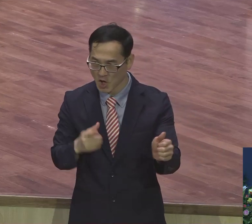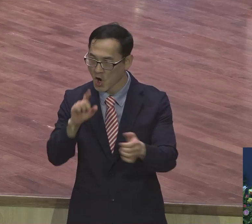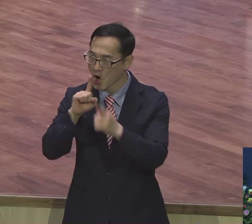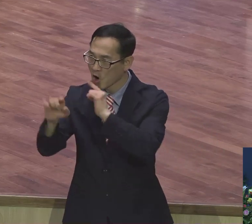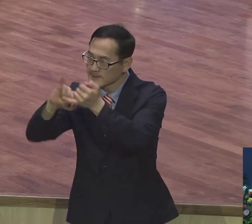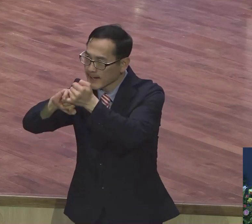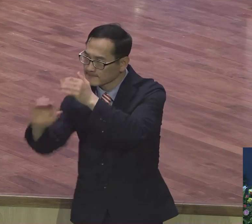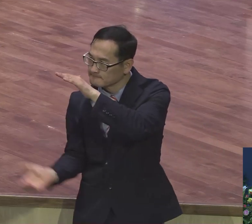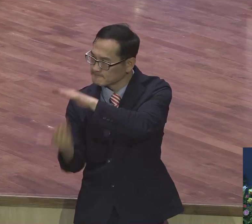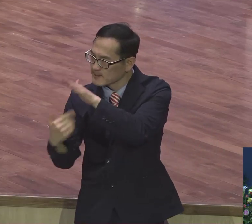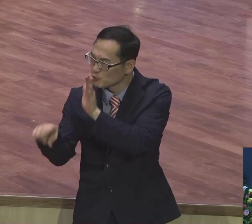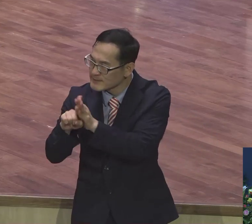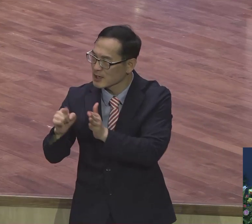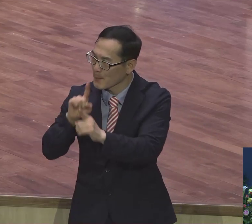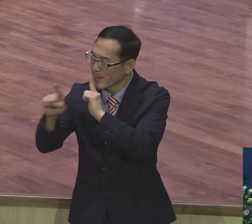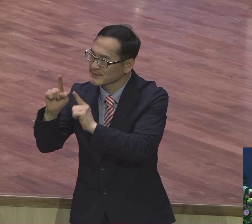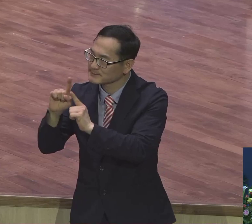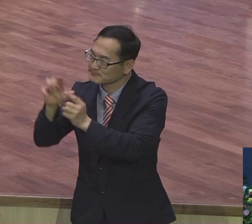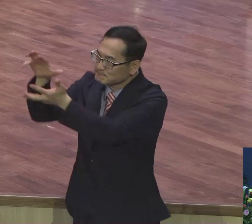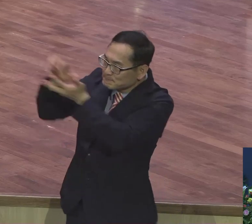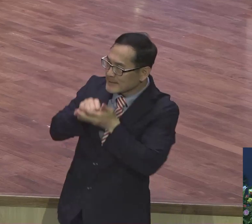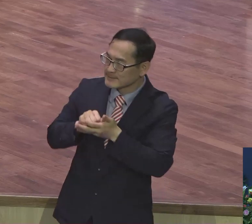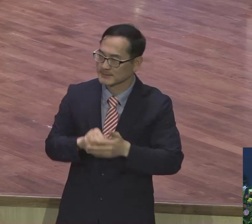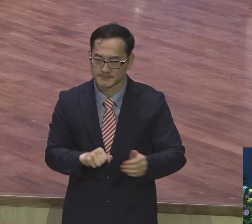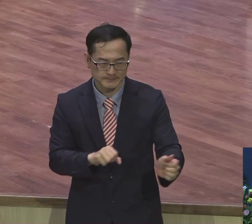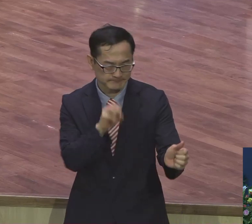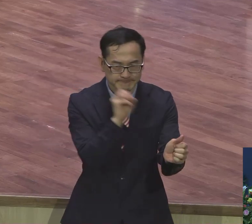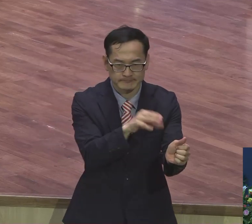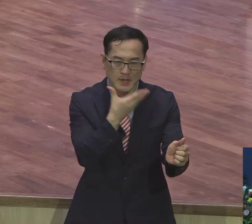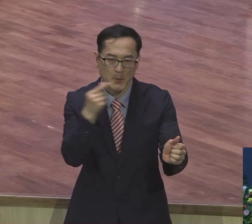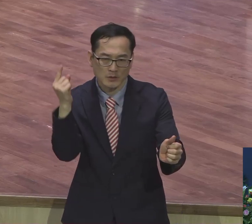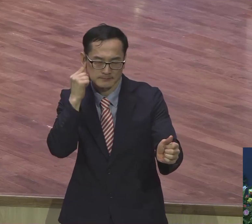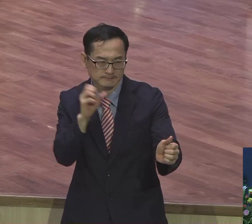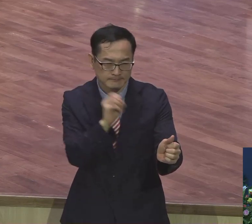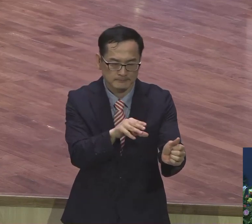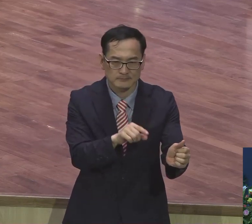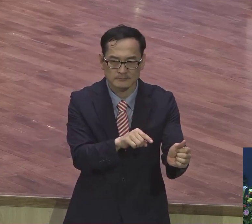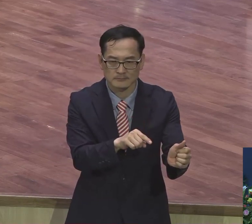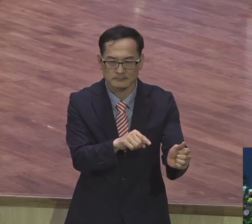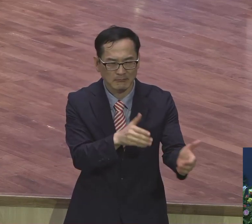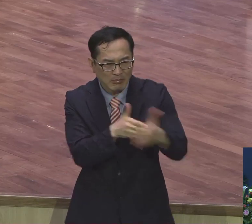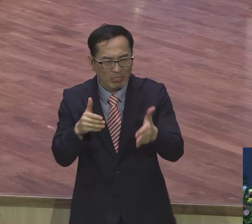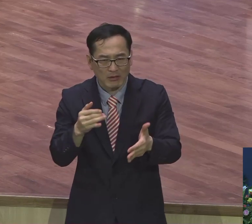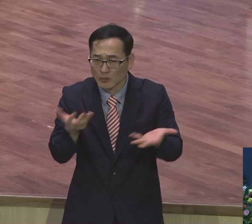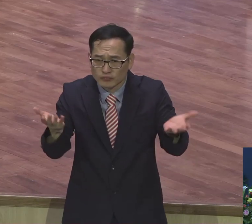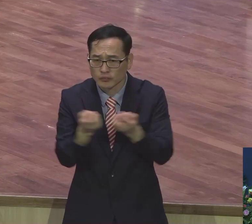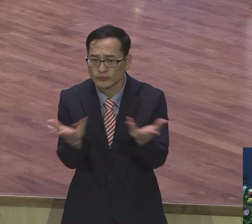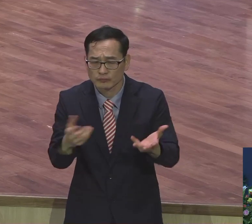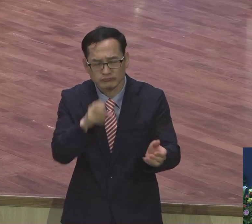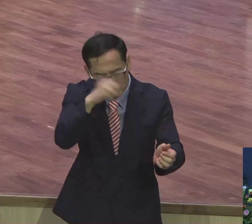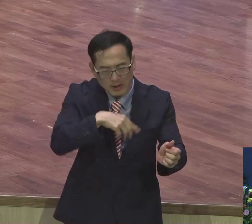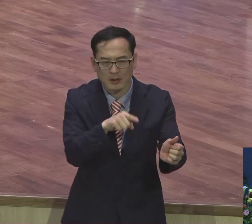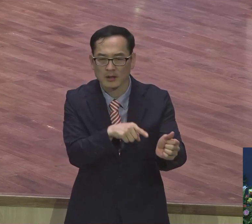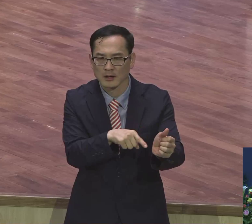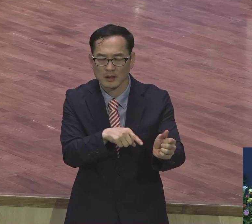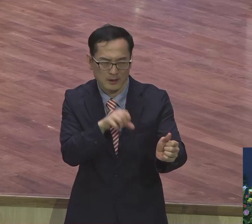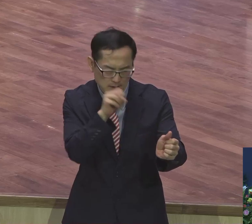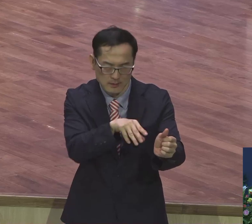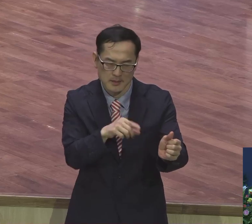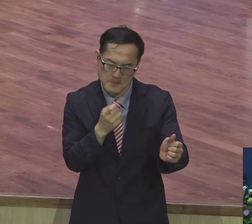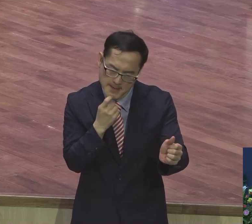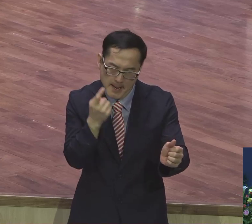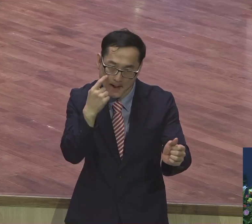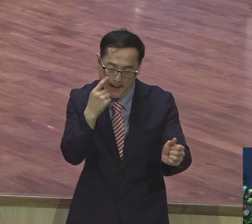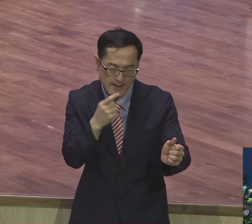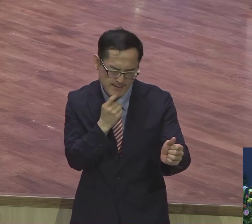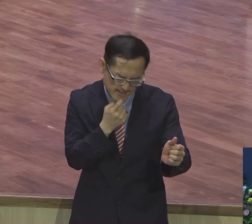가지 복음을 직접이든 간접이든 대표를 주든 주부를 주든 내가 메시지를 하든 내가 영향을 미쳐야 되겠다